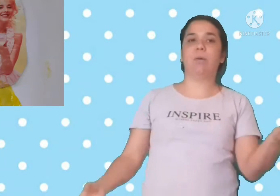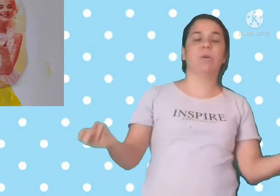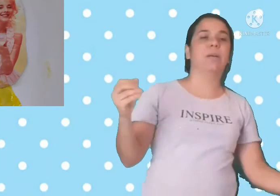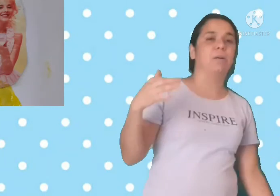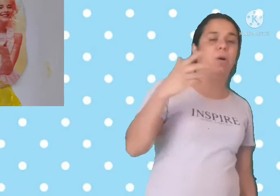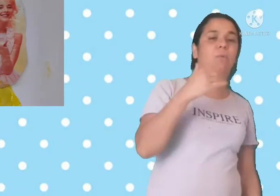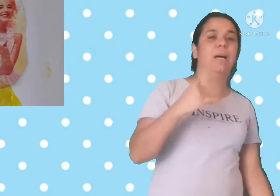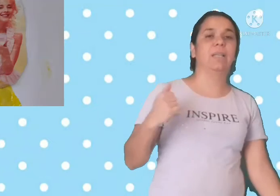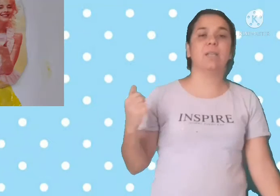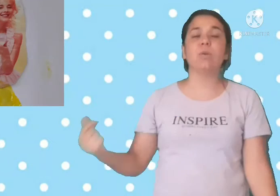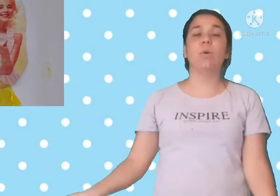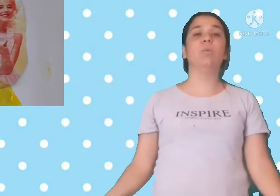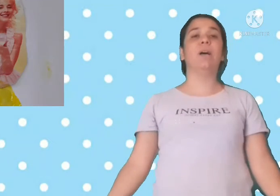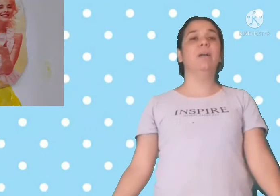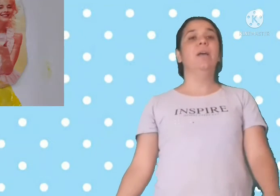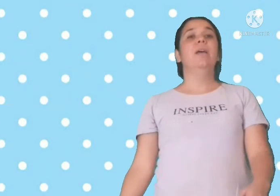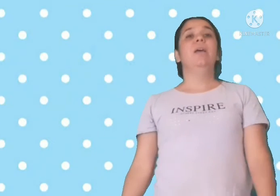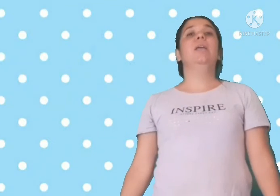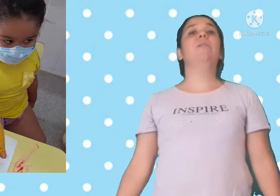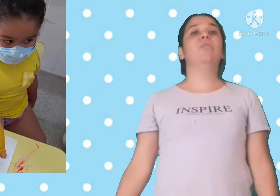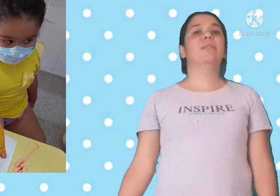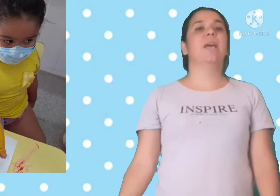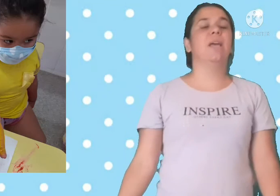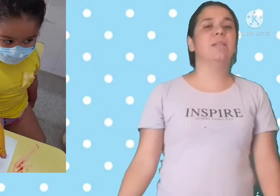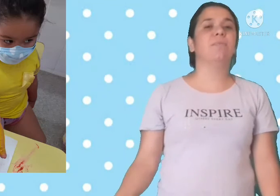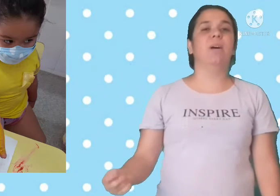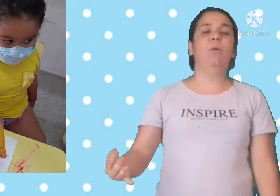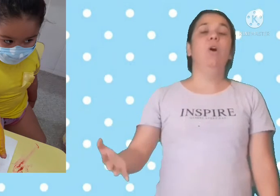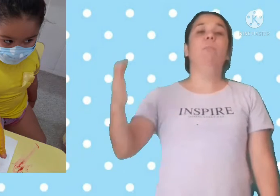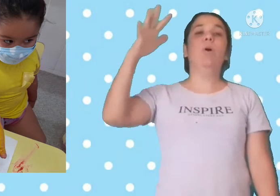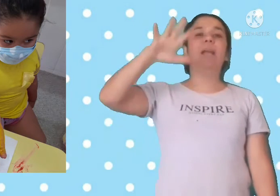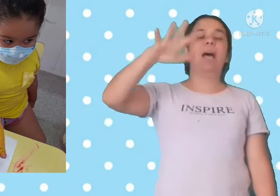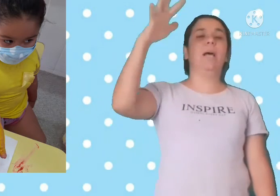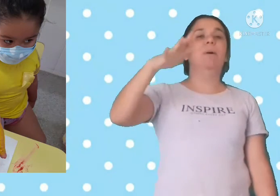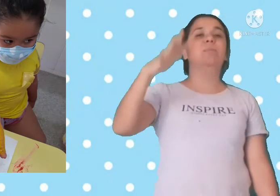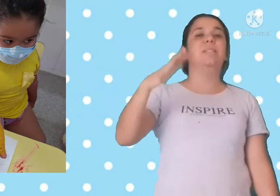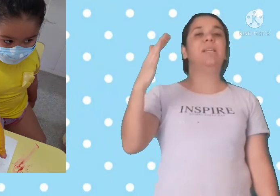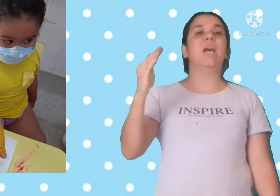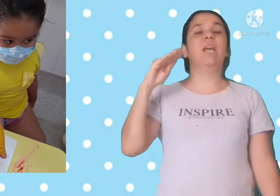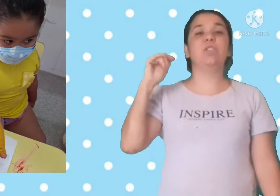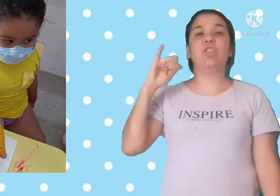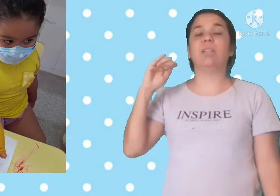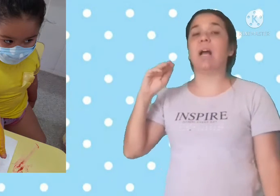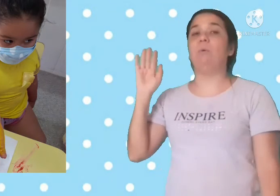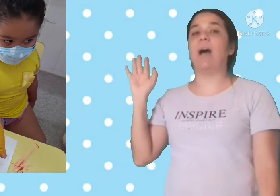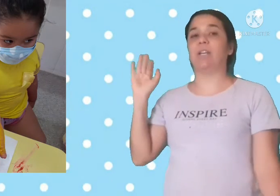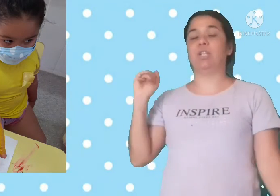recortar com a tesoura. E vocês vão molhar a mãozinha em tinta guache.